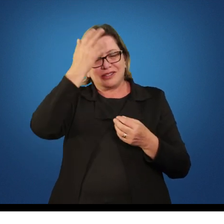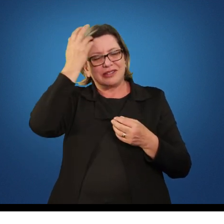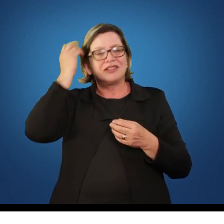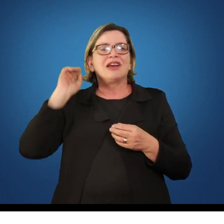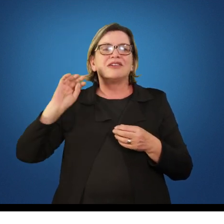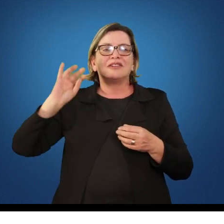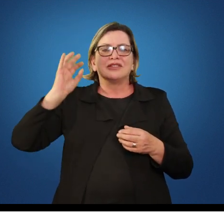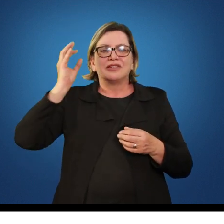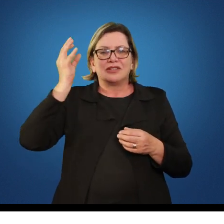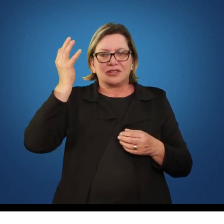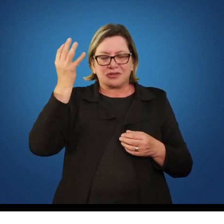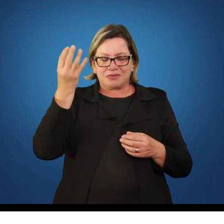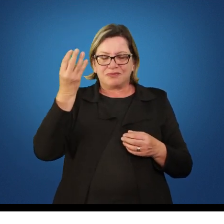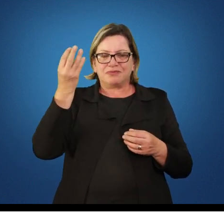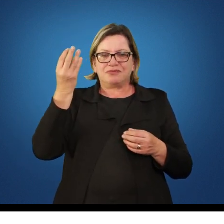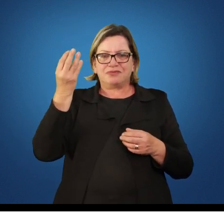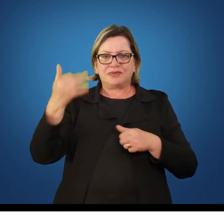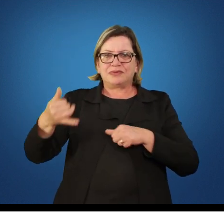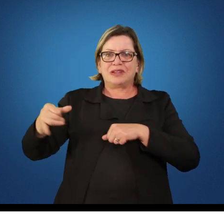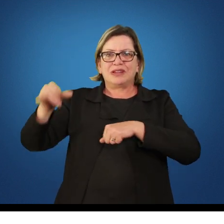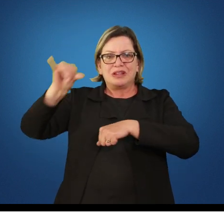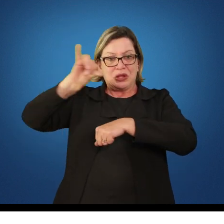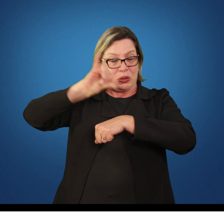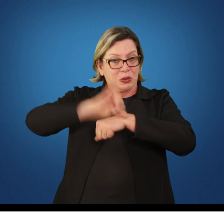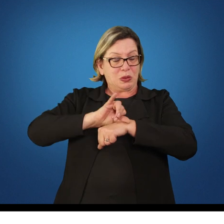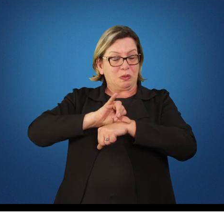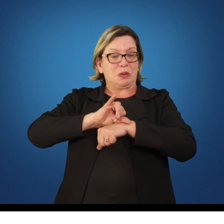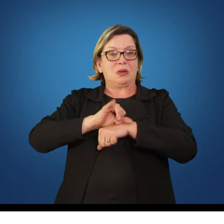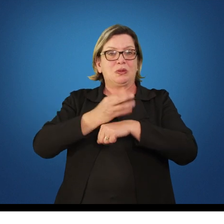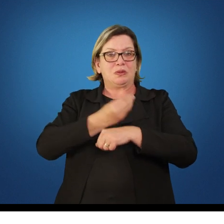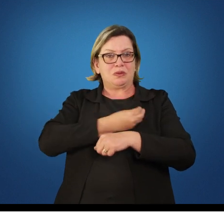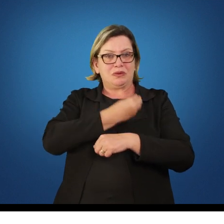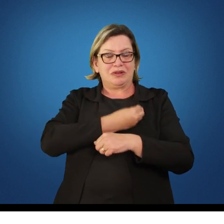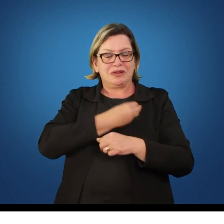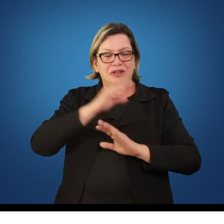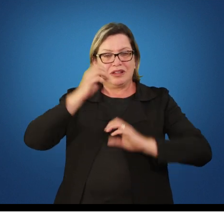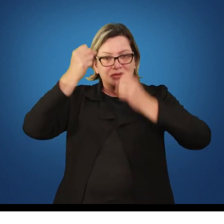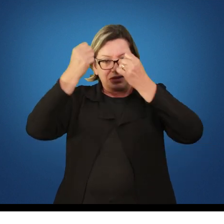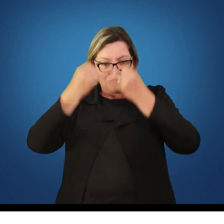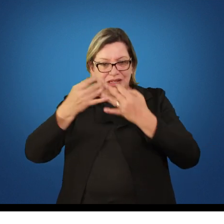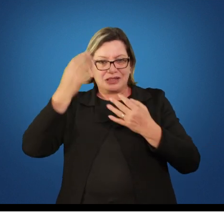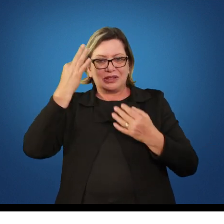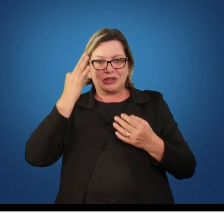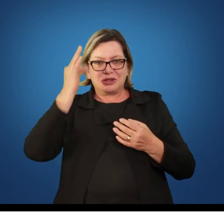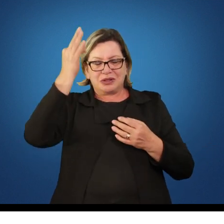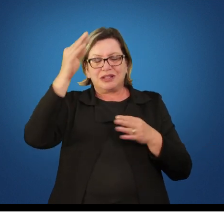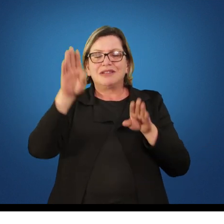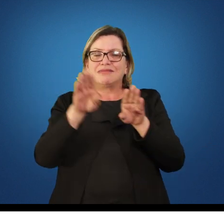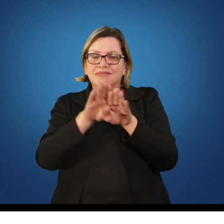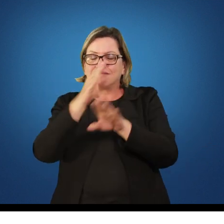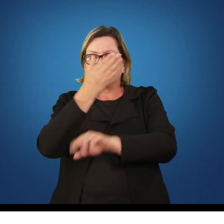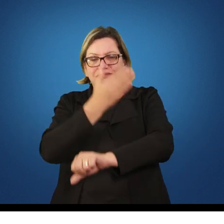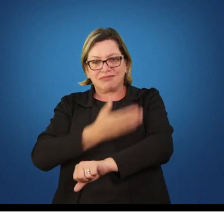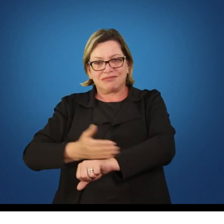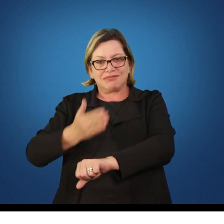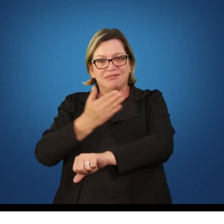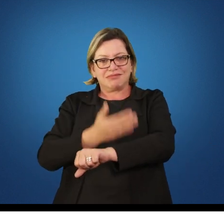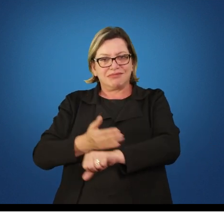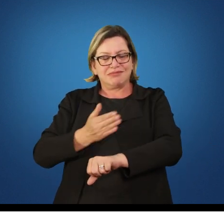lá no momento de encontro algumas teorias e alguns momentos práticos também alguns